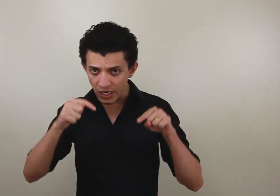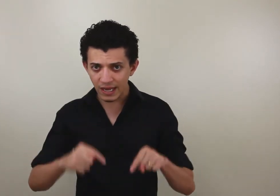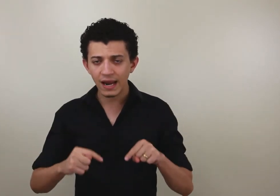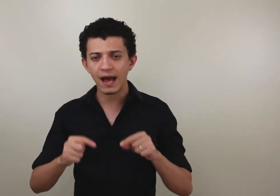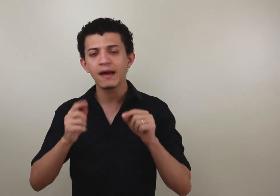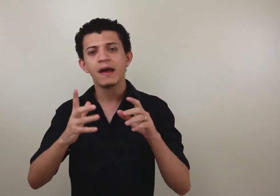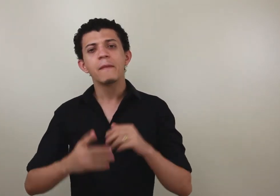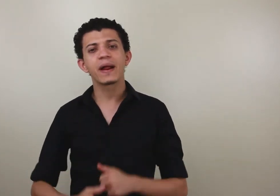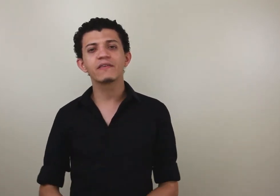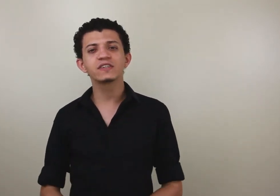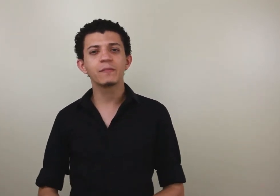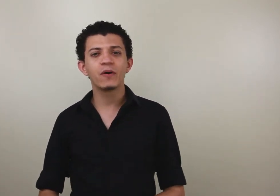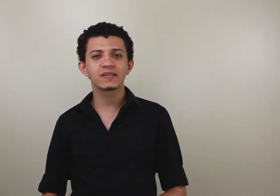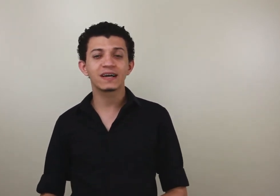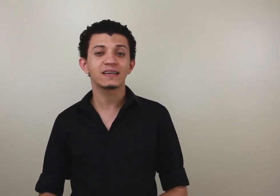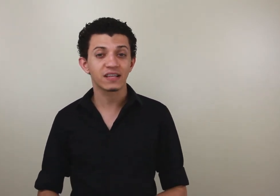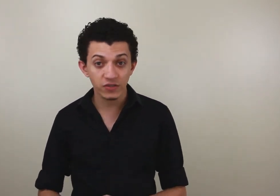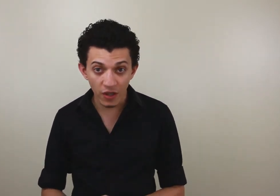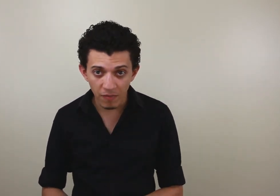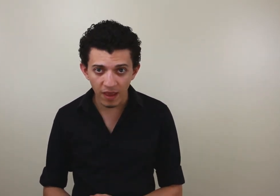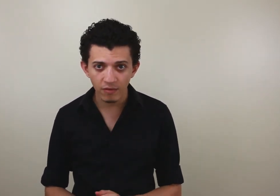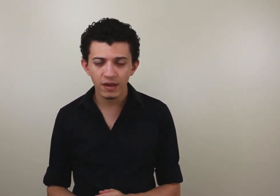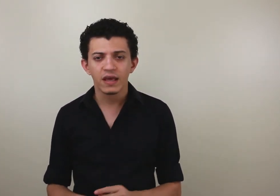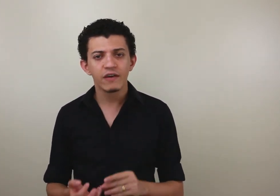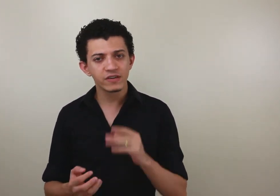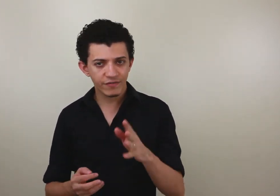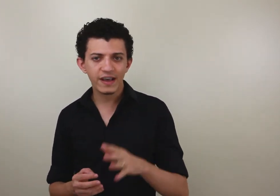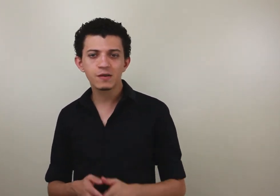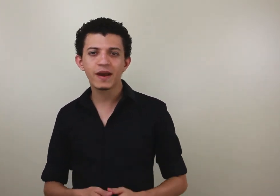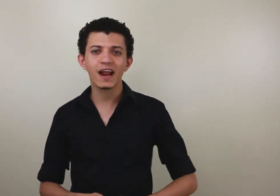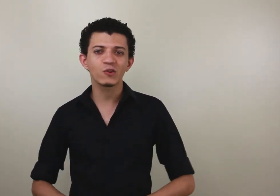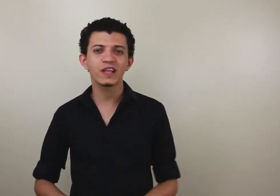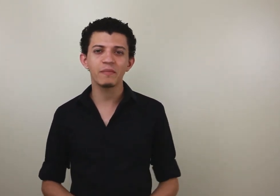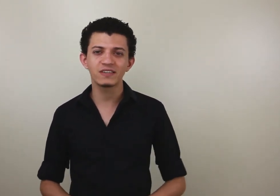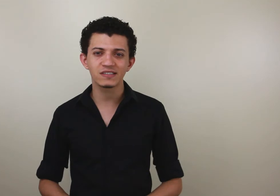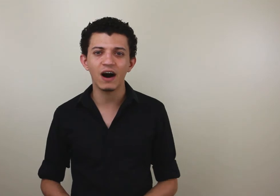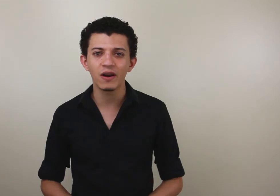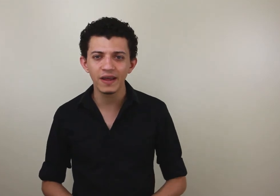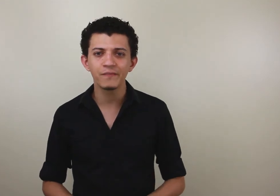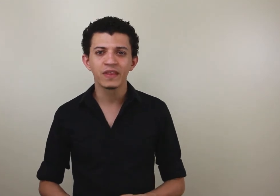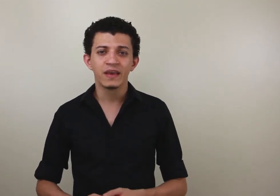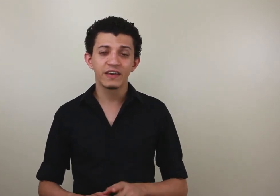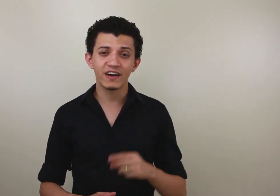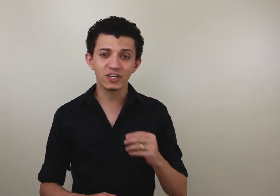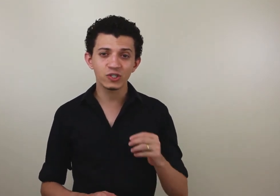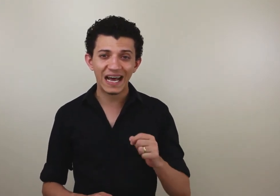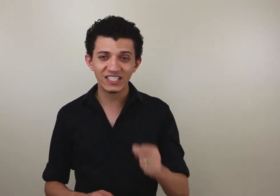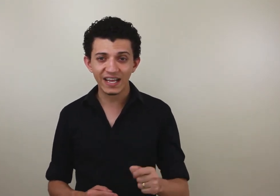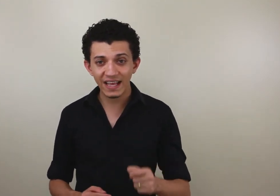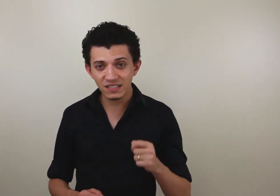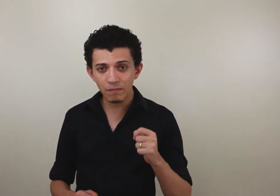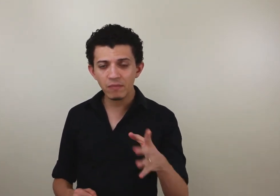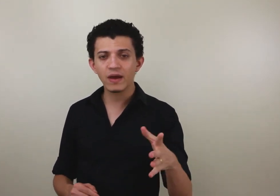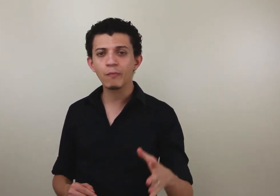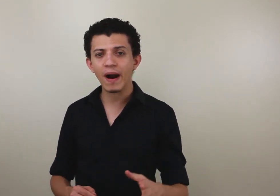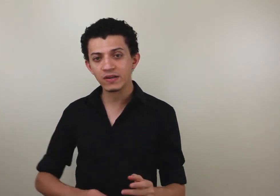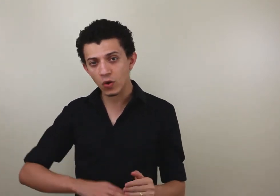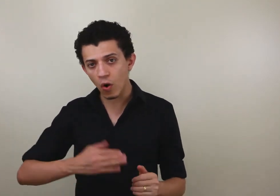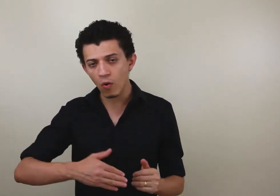clicar lá pra que você possa cadastrar o seu e-mail. E você vai receber gratuitamente essa aula aí, que vai te ajudar já a dar esse primeiro passo ou